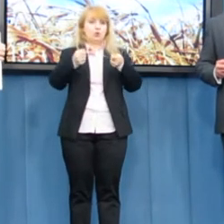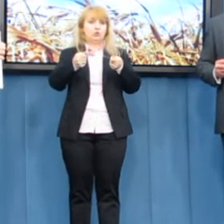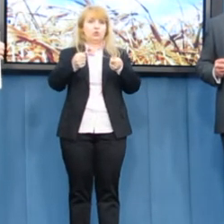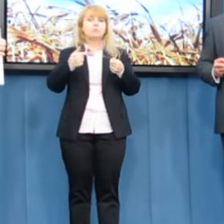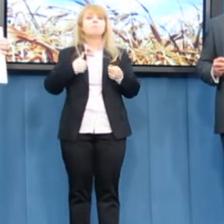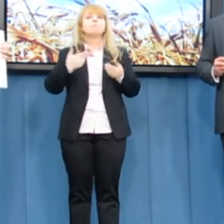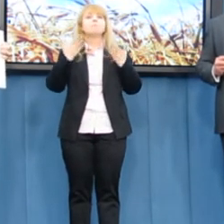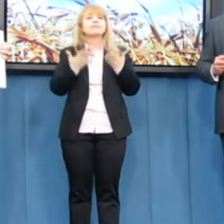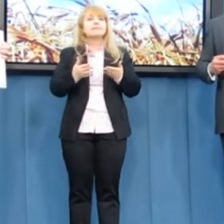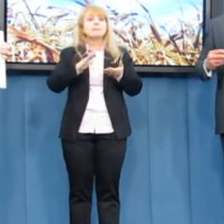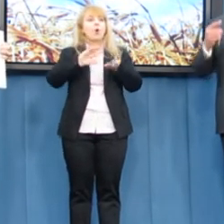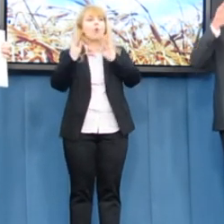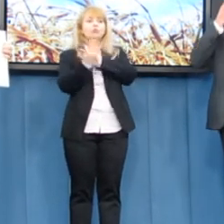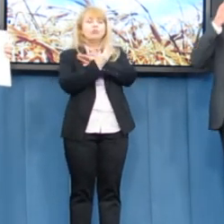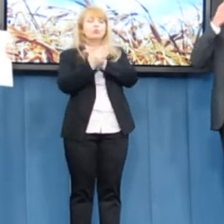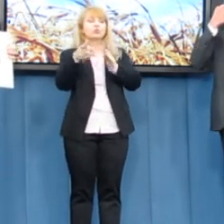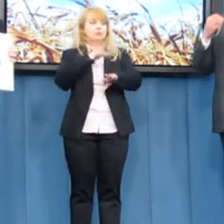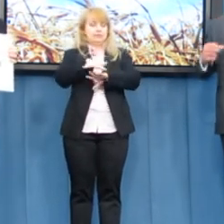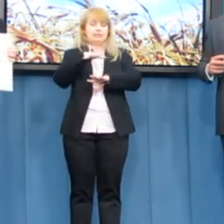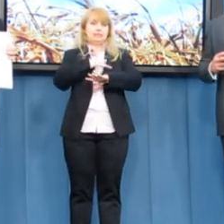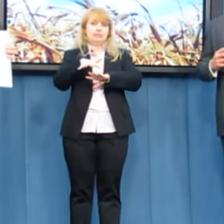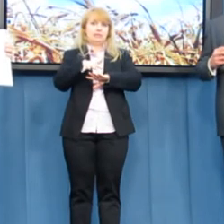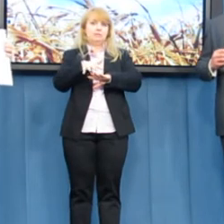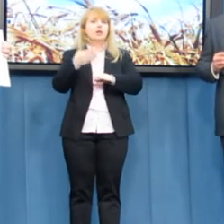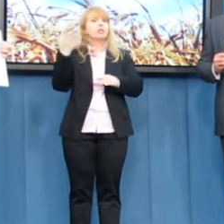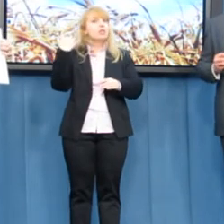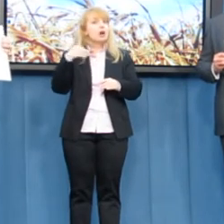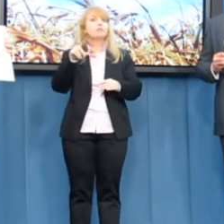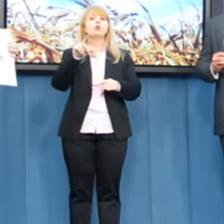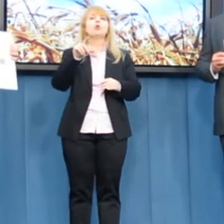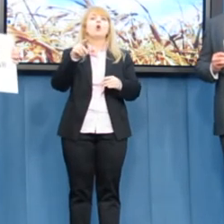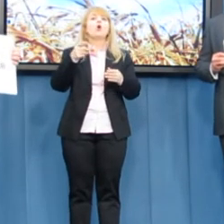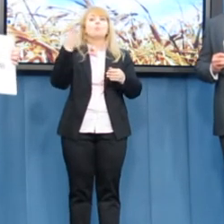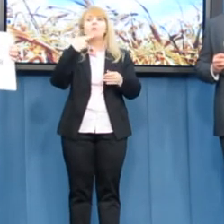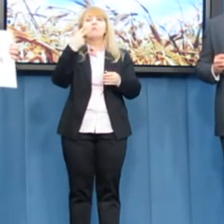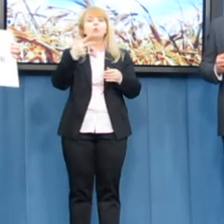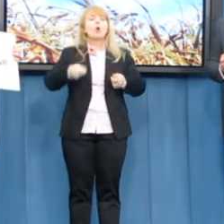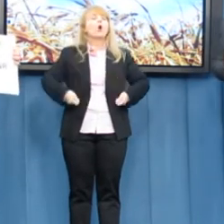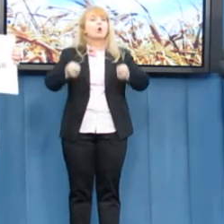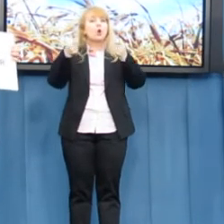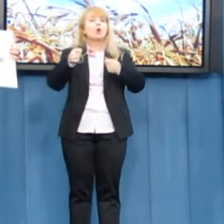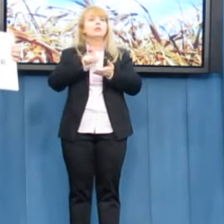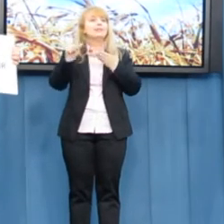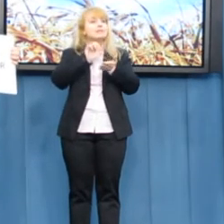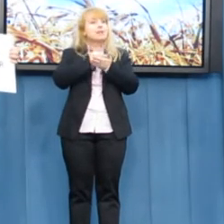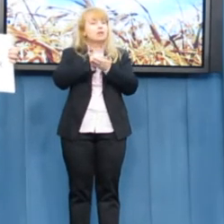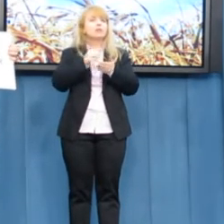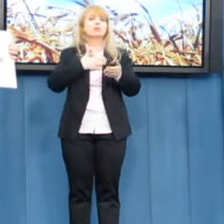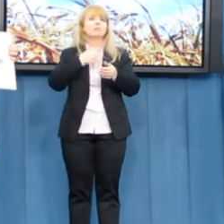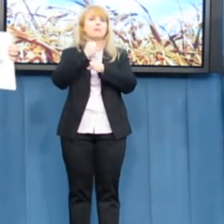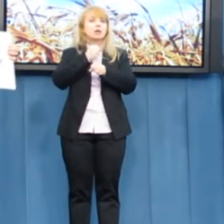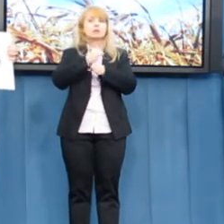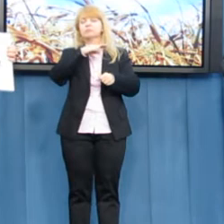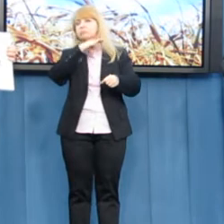Stronnictwo Ludowe zbudowany. Nie może tak być, że rolnik zajęty gospodarką rolną, hodowlą, uprawą